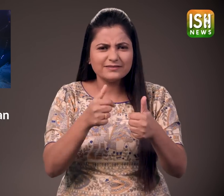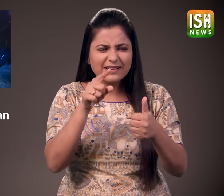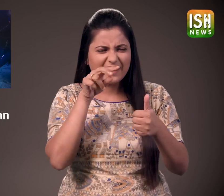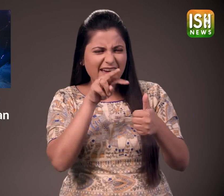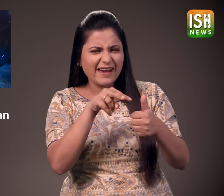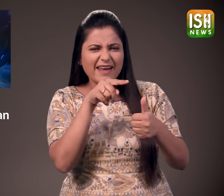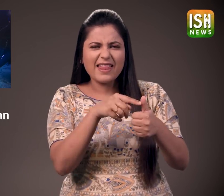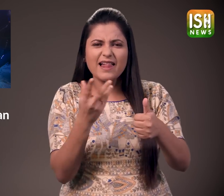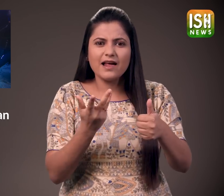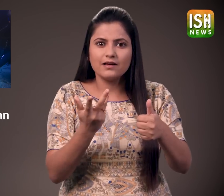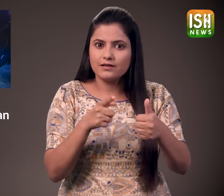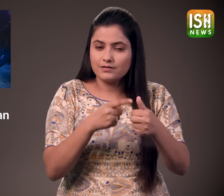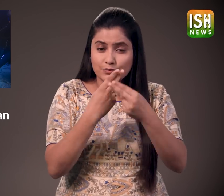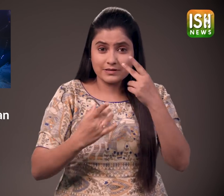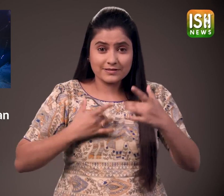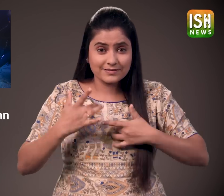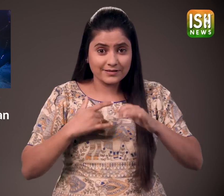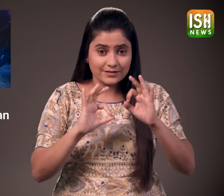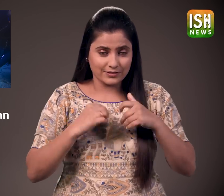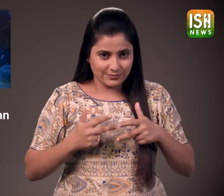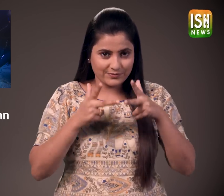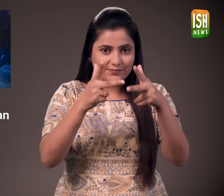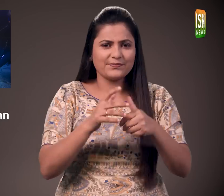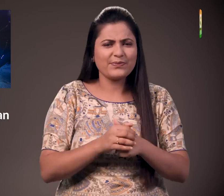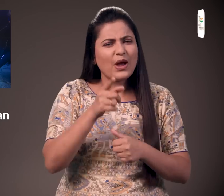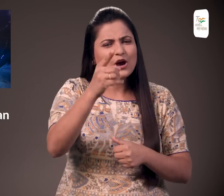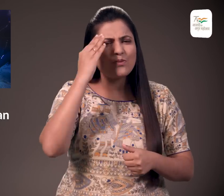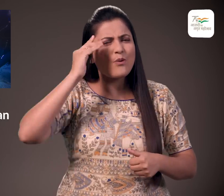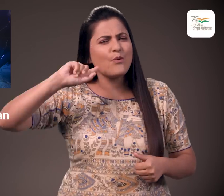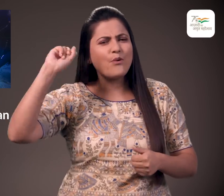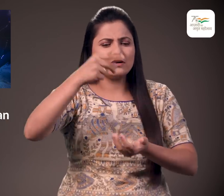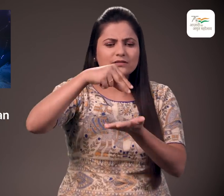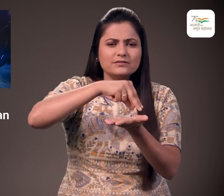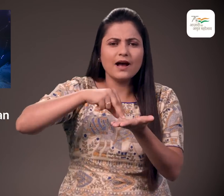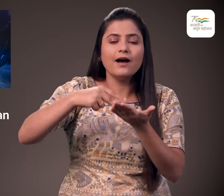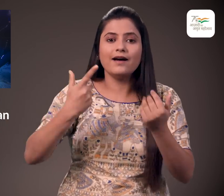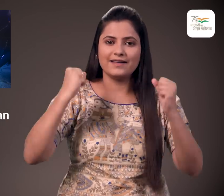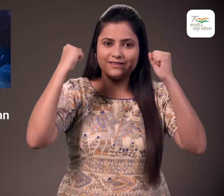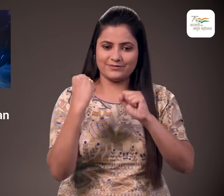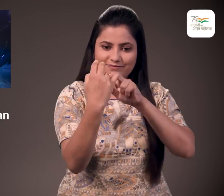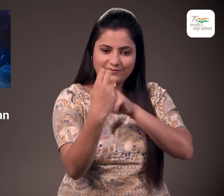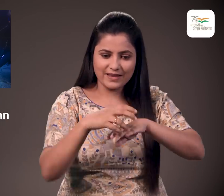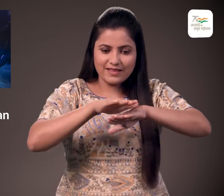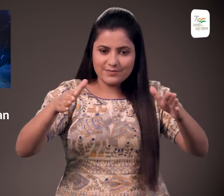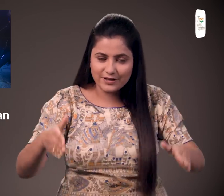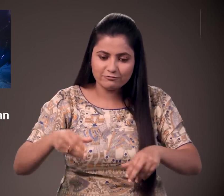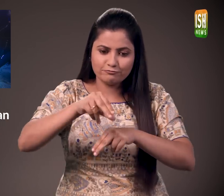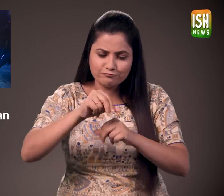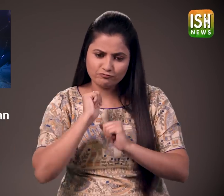मैं आपको इस दिलजस्ट प्रतिसपर्दा के बारे में बताती हूँ सत्रंज आम तौर पर एक मेज पर बैठे दो